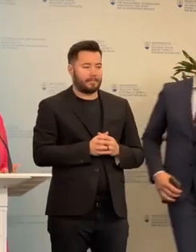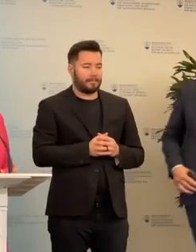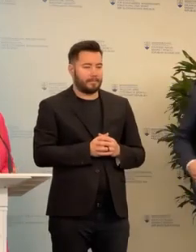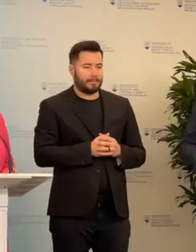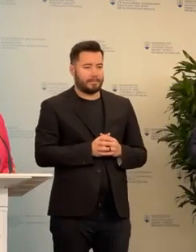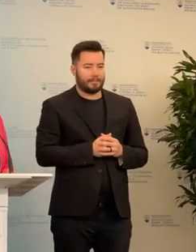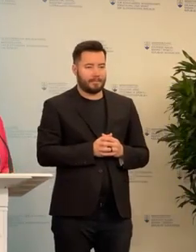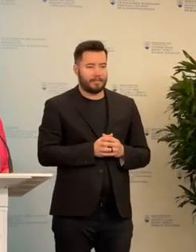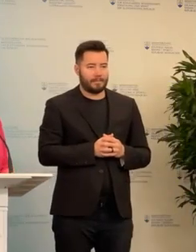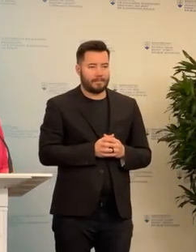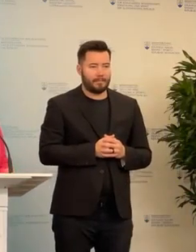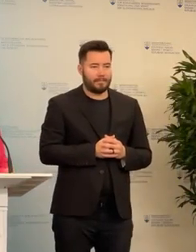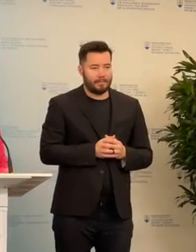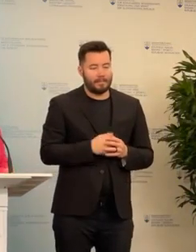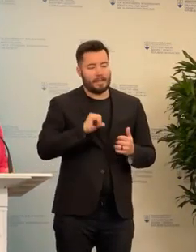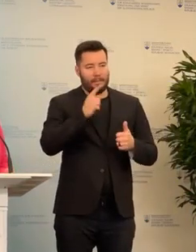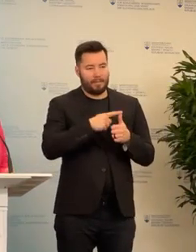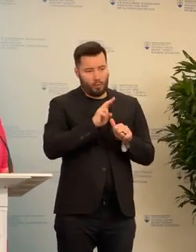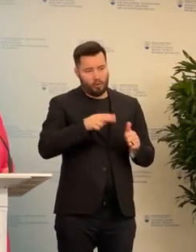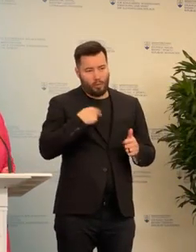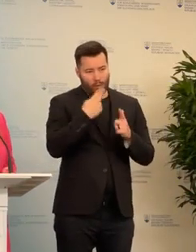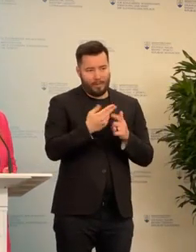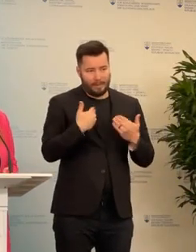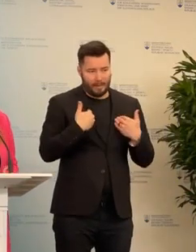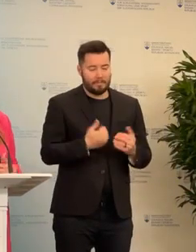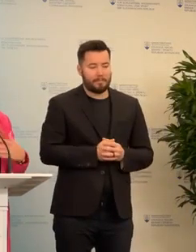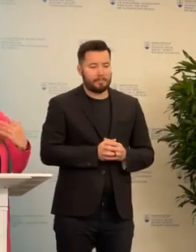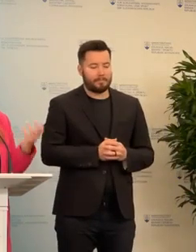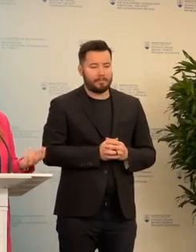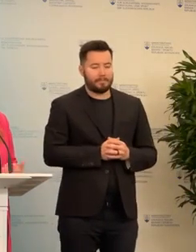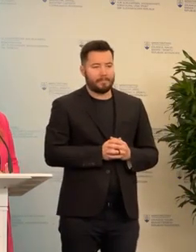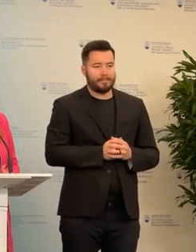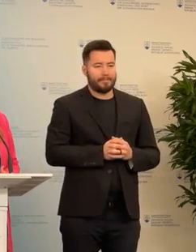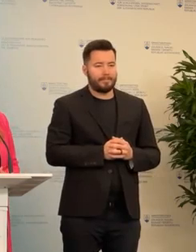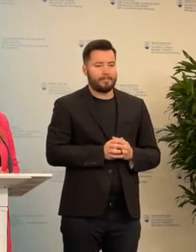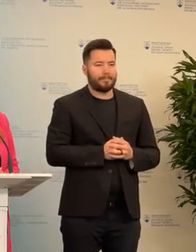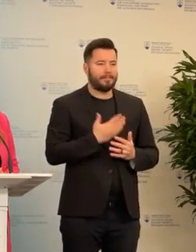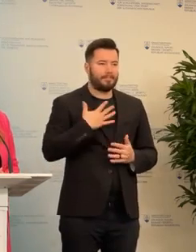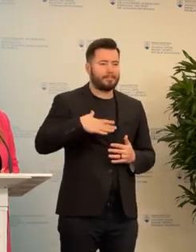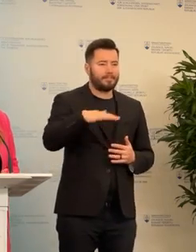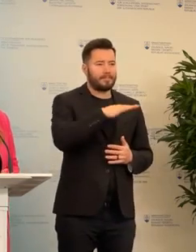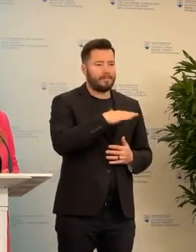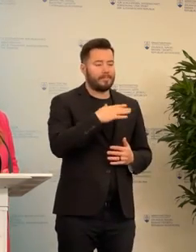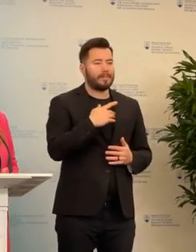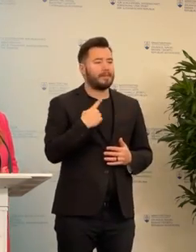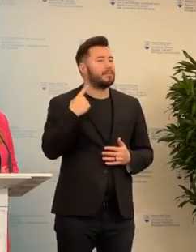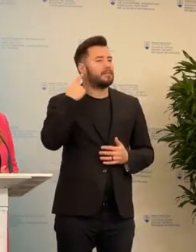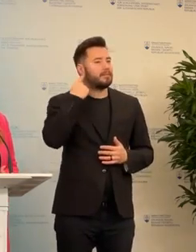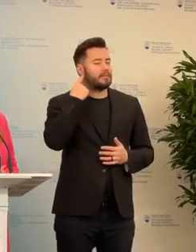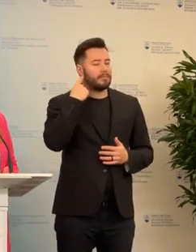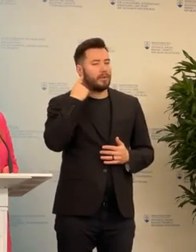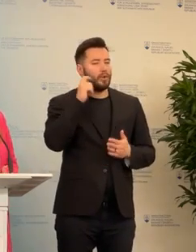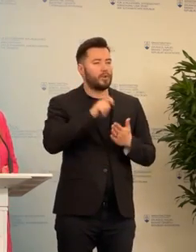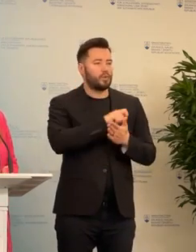Na tú prvú môžem teda odpovedať aj ja, že my, aj keď máme všetci zakodované, že to je zrušené, nie je to zrušené ono.